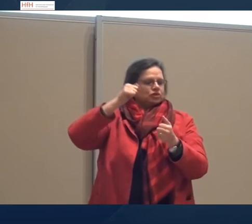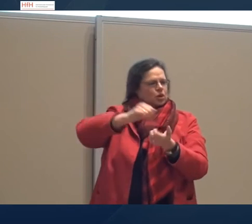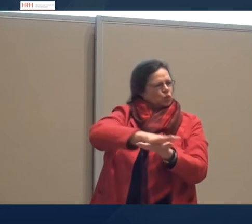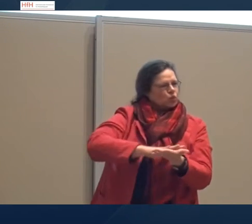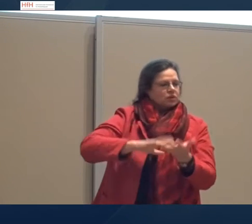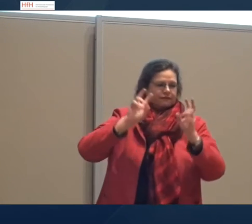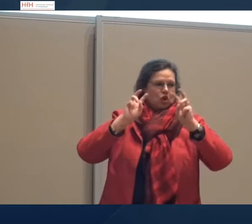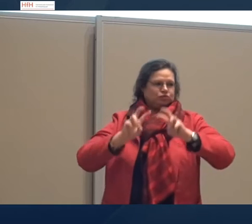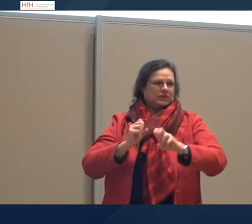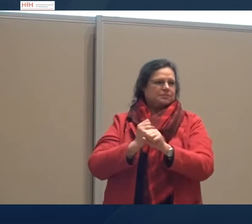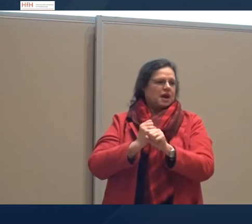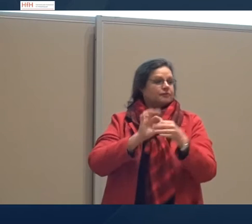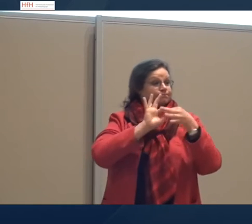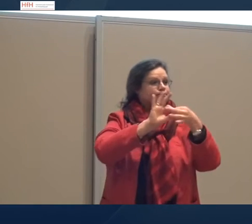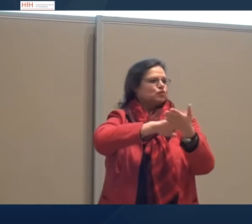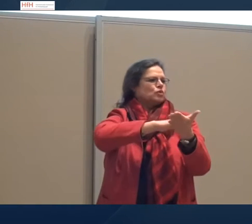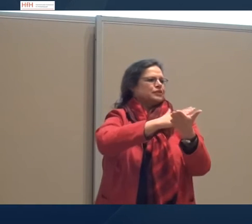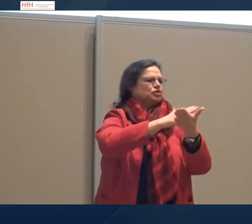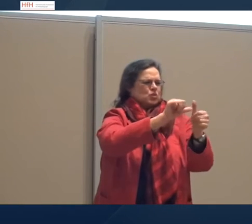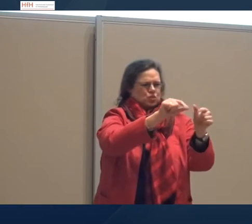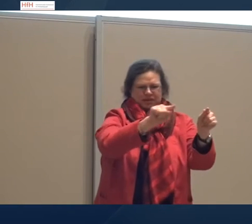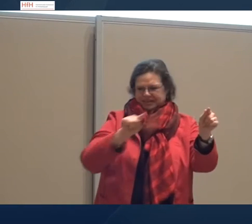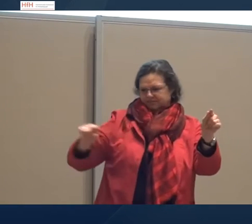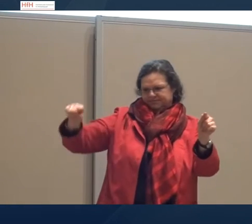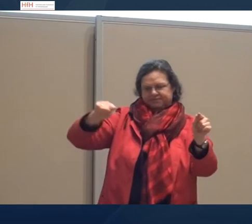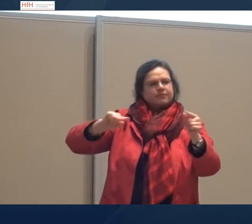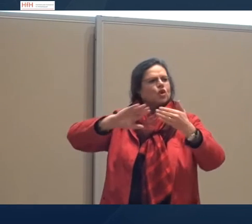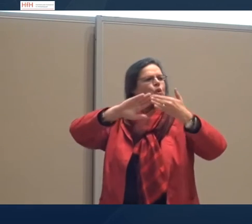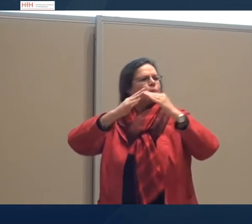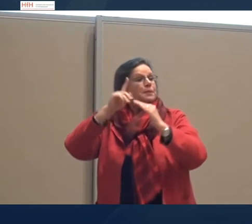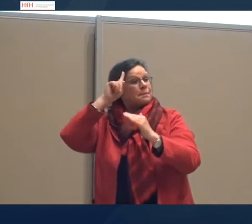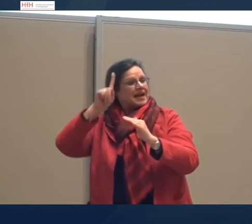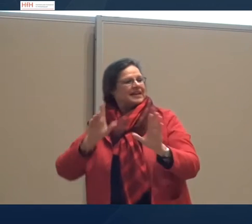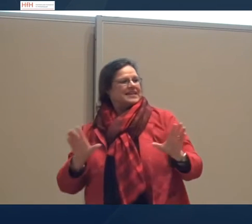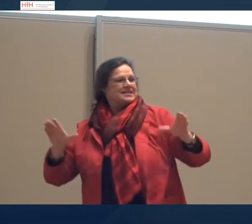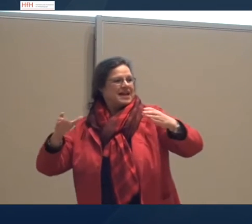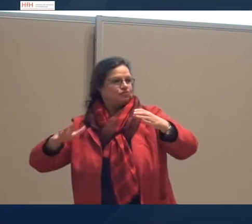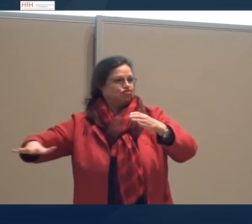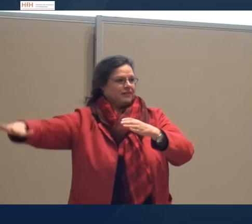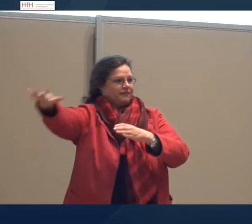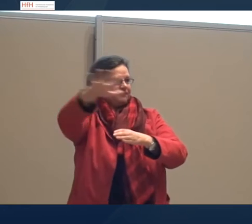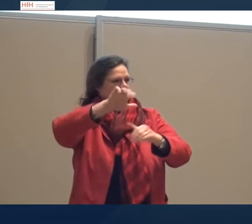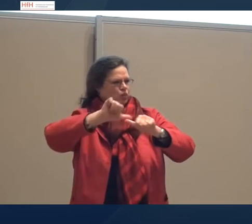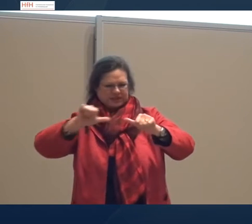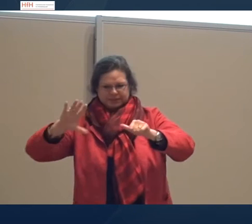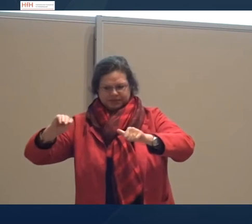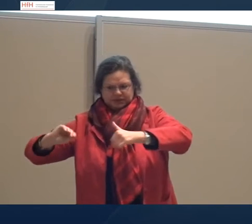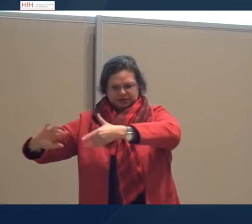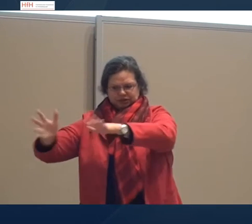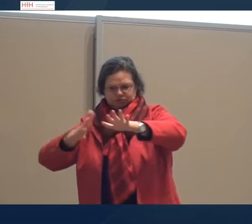Grundlagenforschung gemacht, im Zusammenhang mit der Dolmetscher-Ausbildung. Die Community of Praxis meint die Personen, die